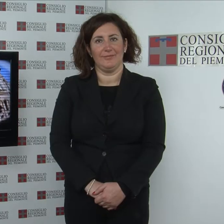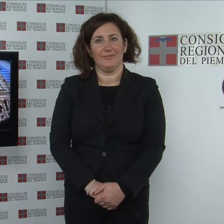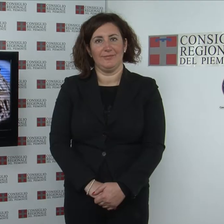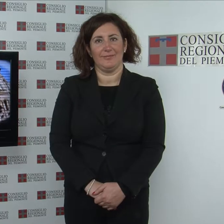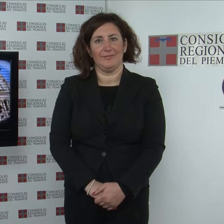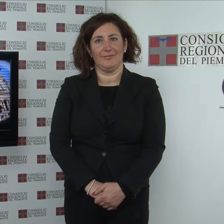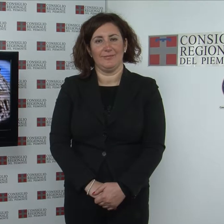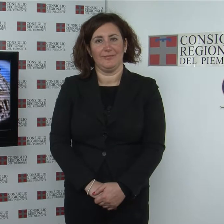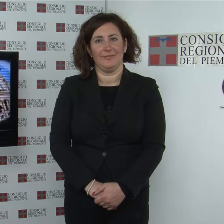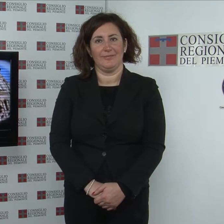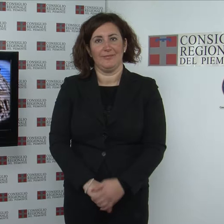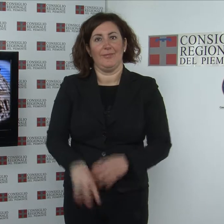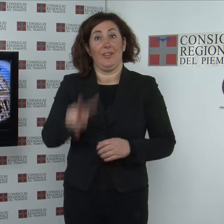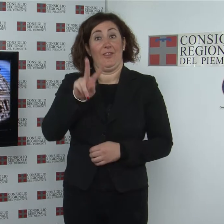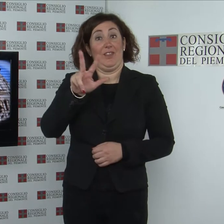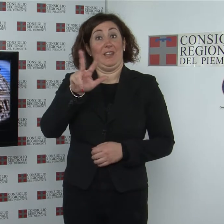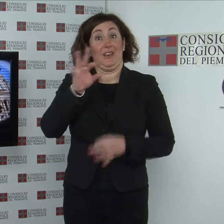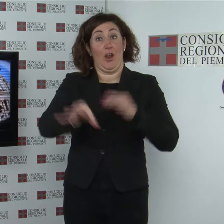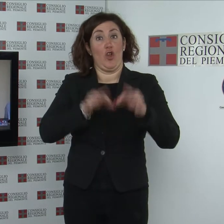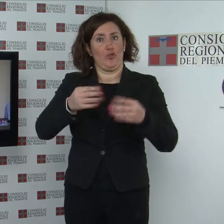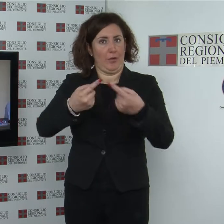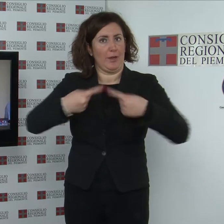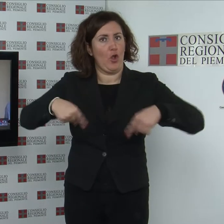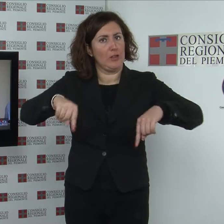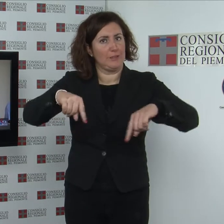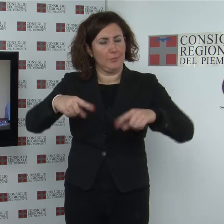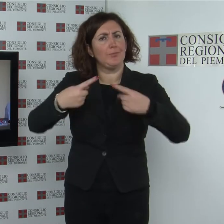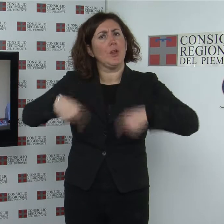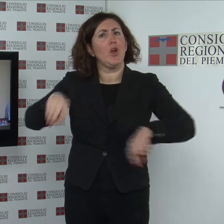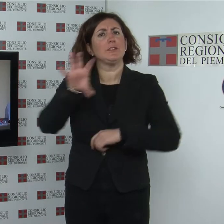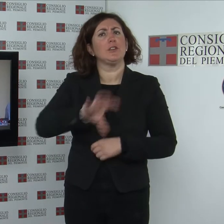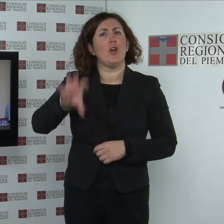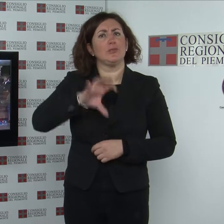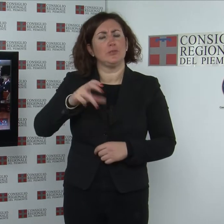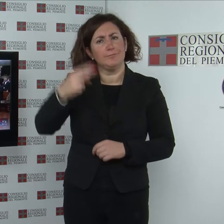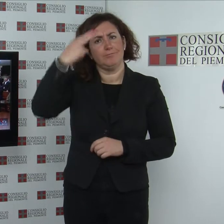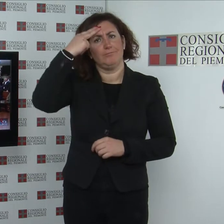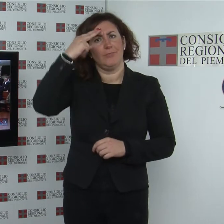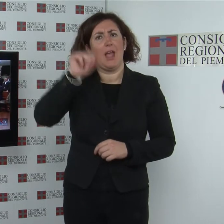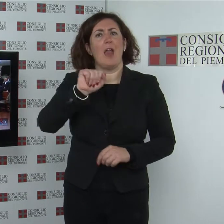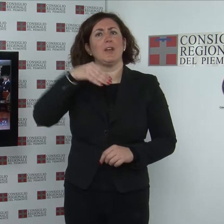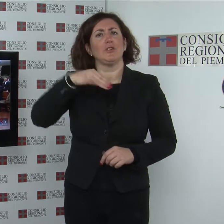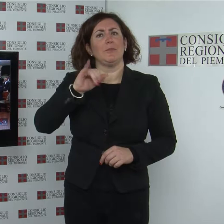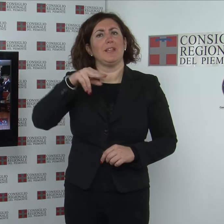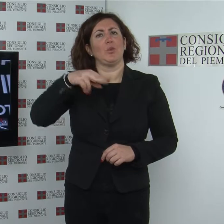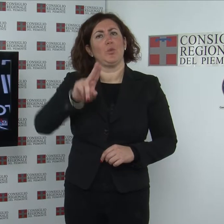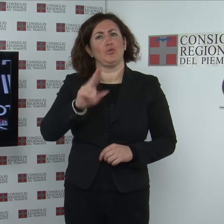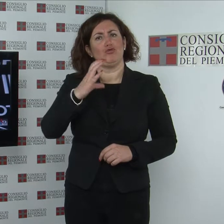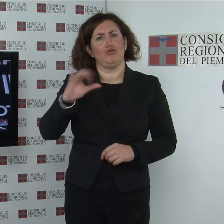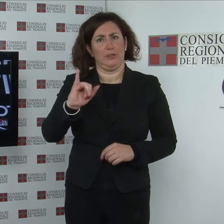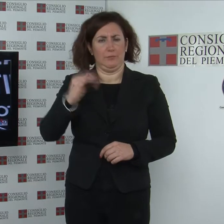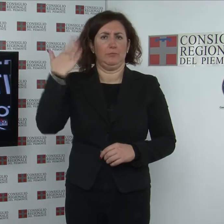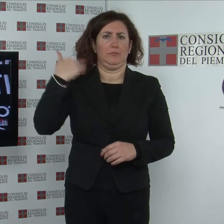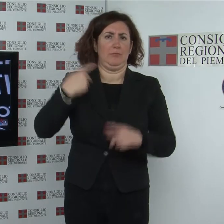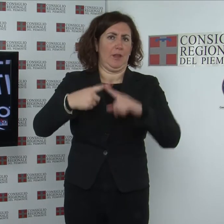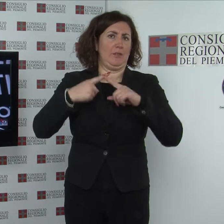la seduta del 23 ottobre il consiglio regionale ha commemorato ad alberto minucci già consigliere regionale